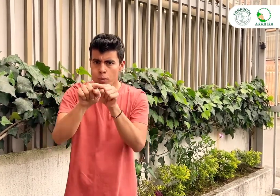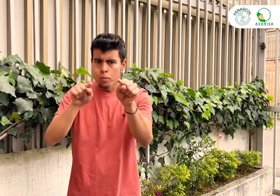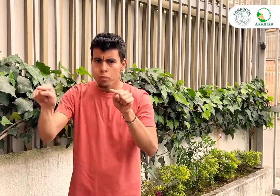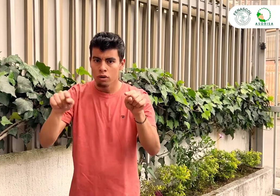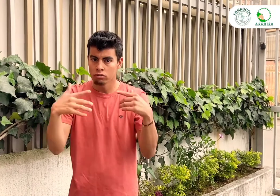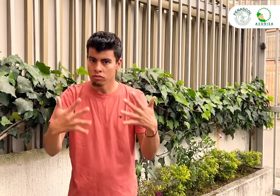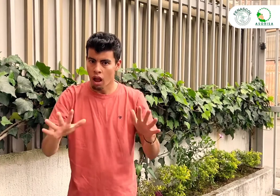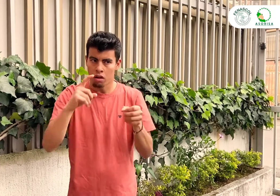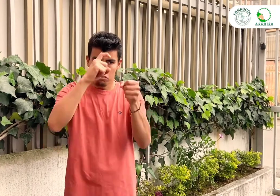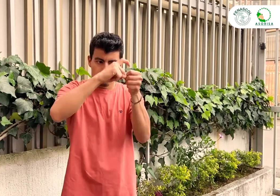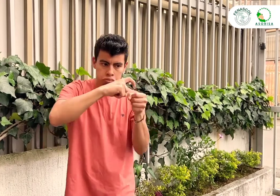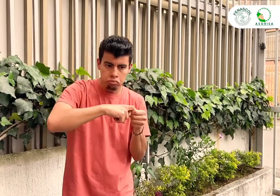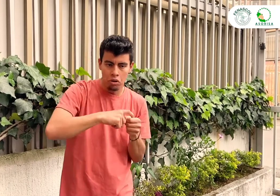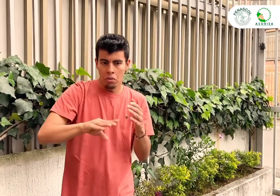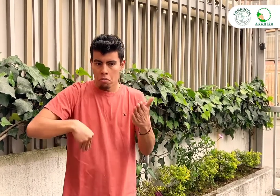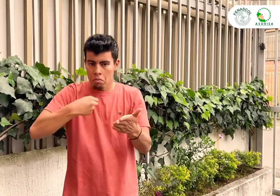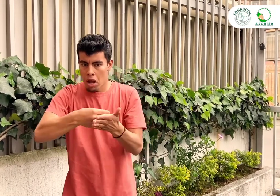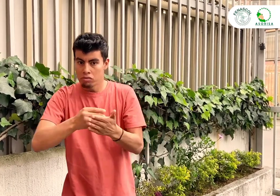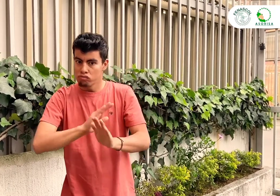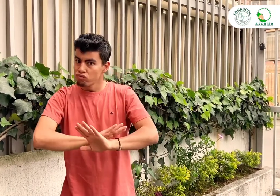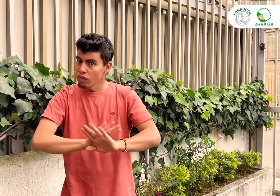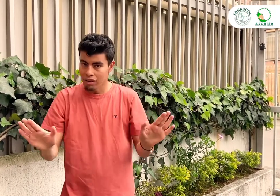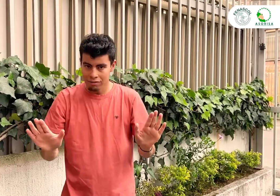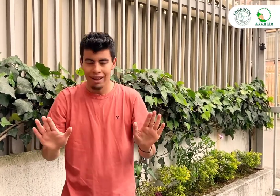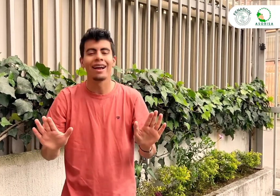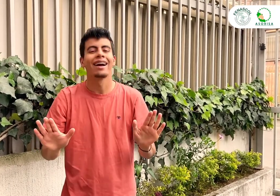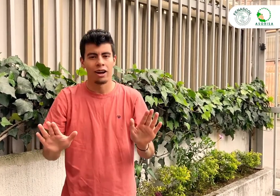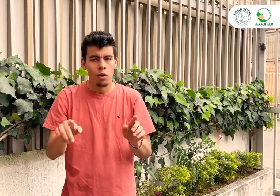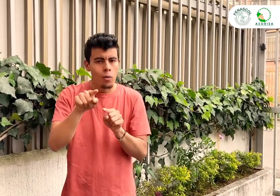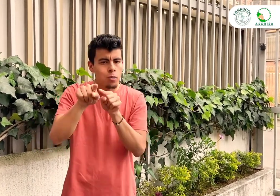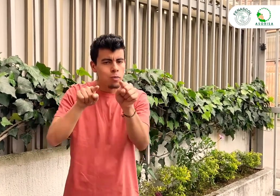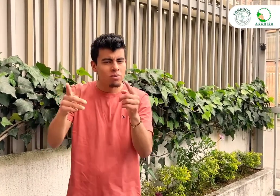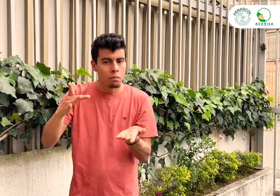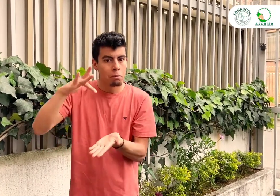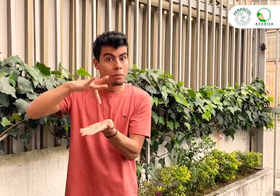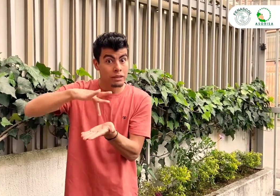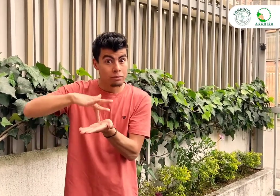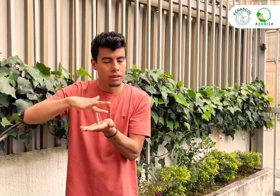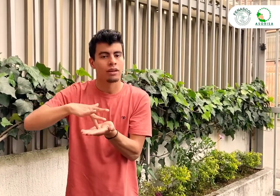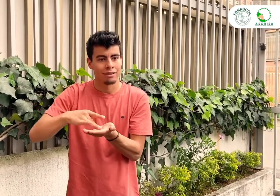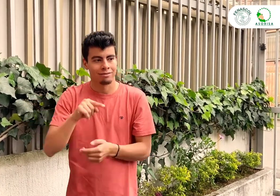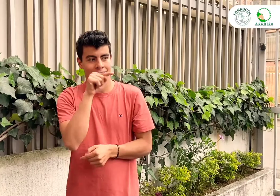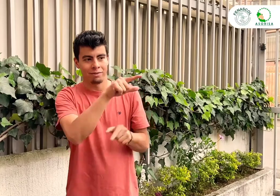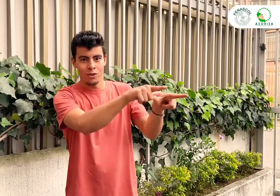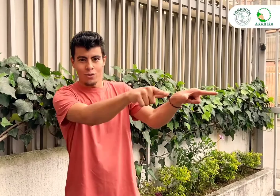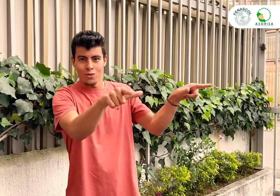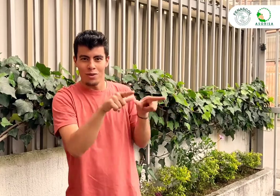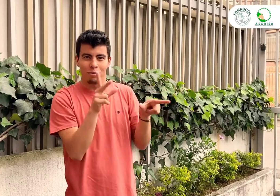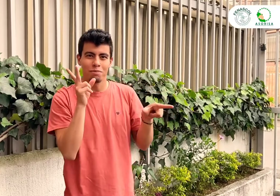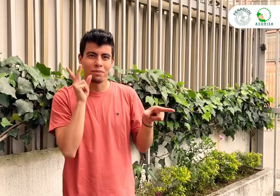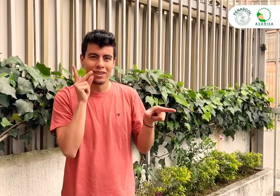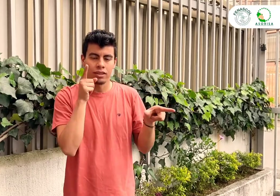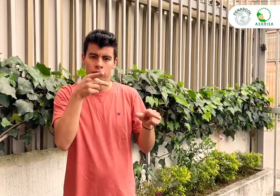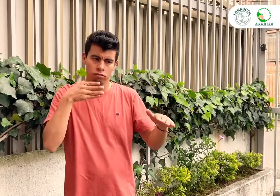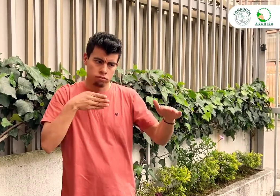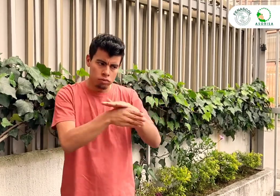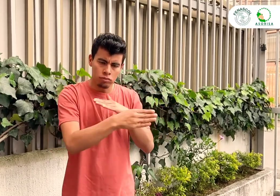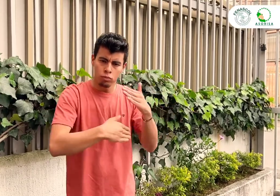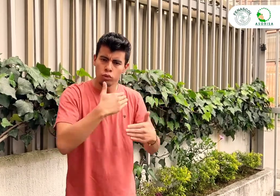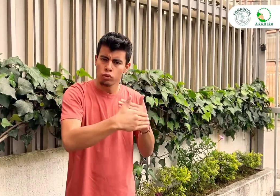que han realizado ya el registro efectivo para asistir de forma presencial, se preguntarán cómo es el proceso para ingresar al evento en Pereira.